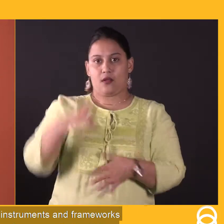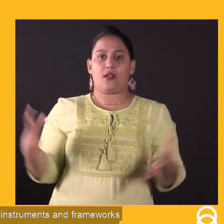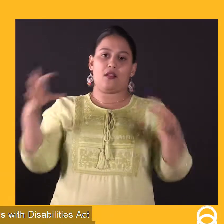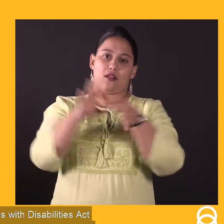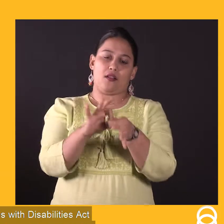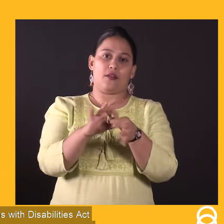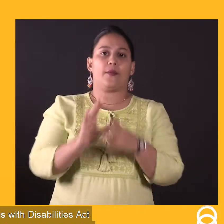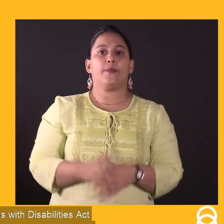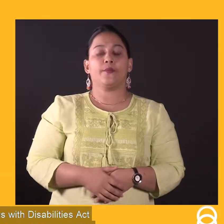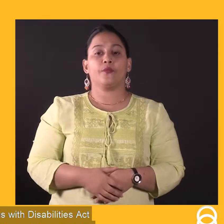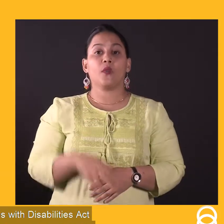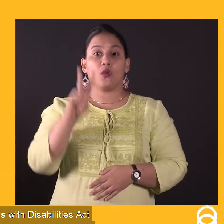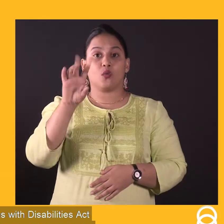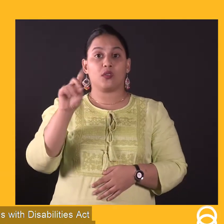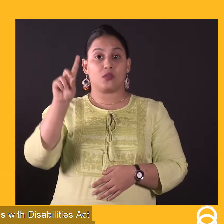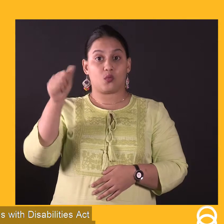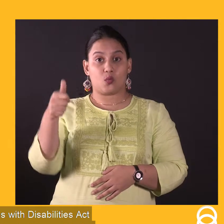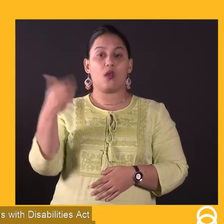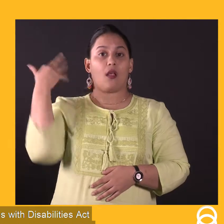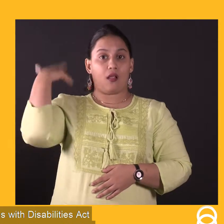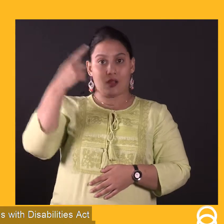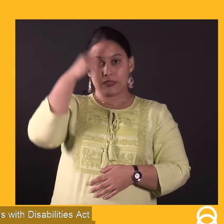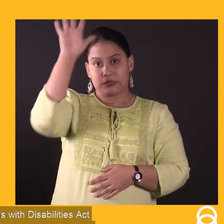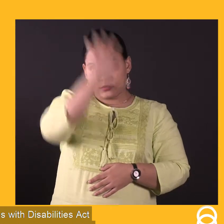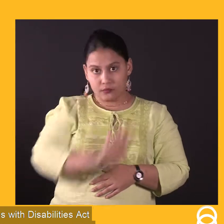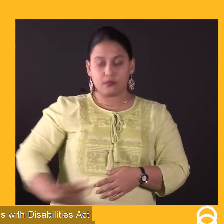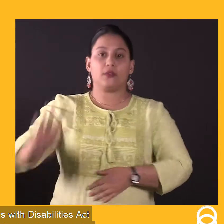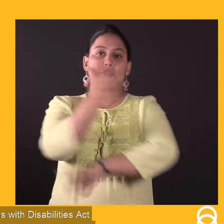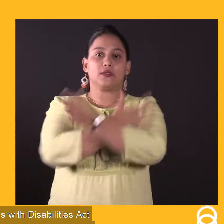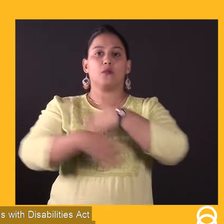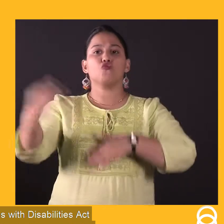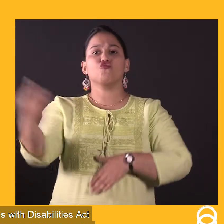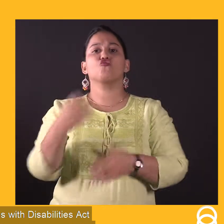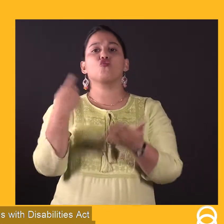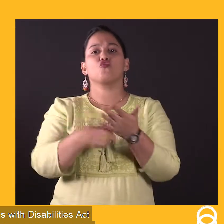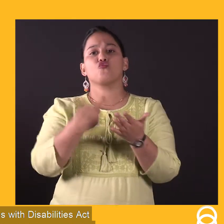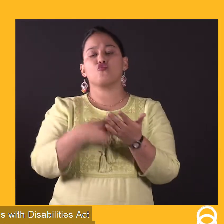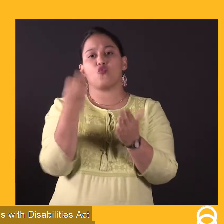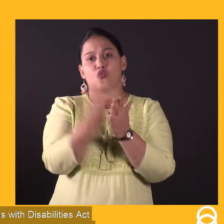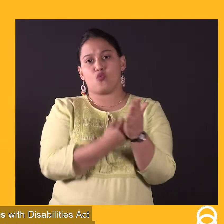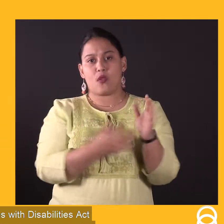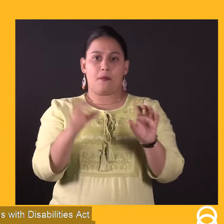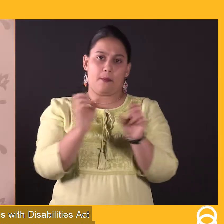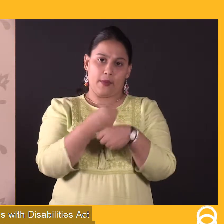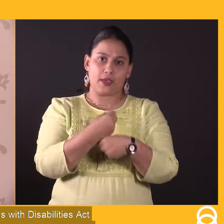दूसरे से 2016 में भारत में विकलांग व्यक्तियों के लिए एक विशेश कानून बनाया गया है